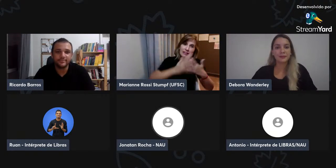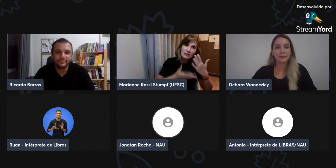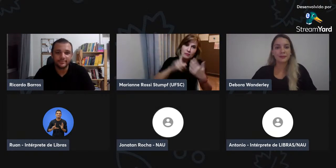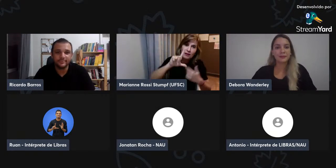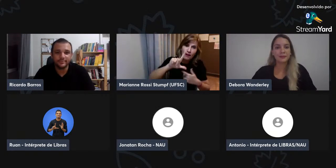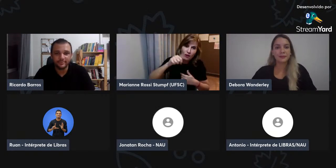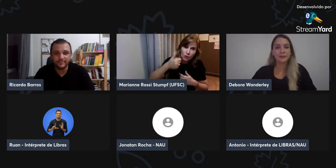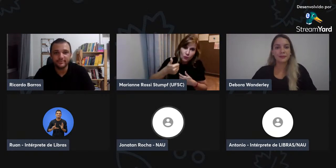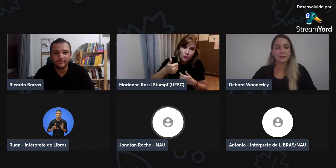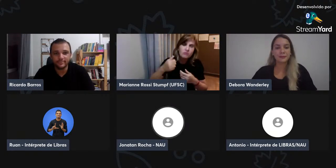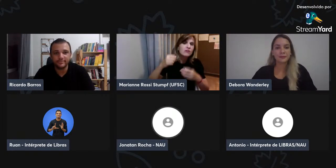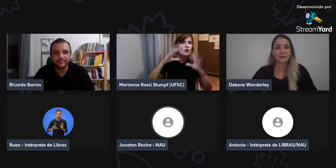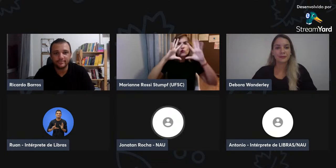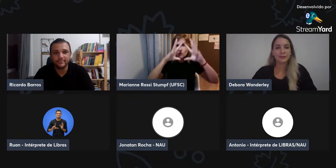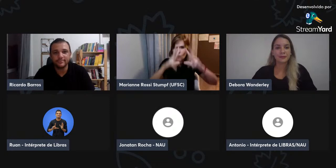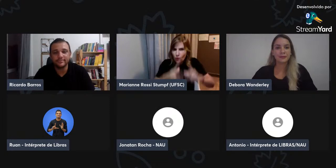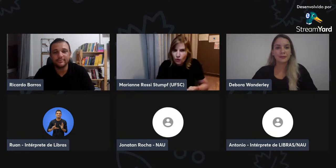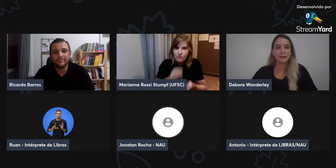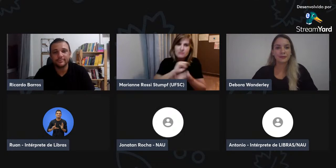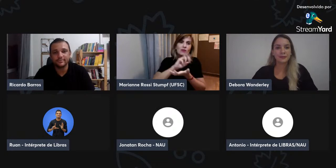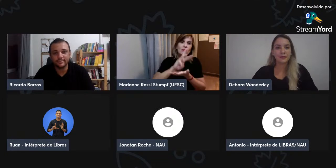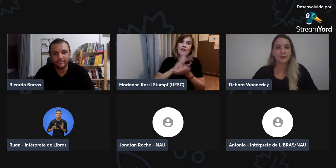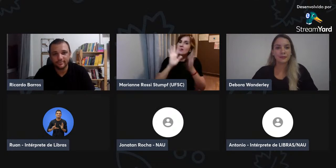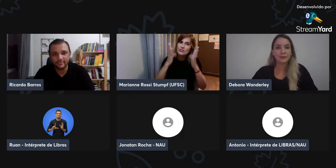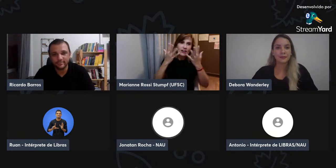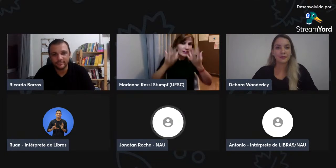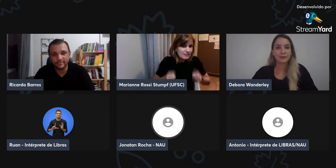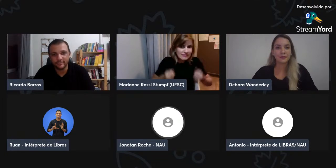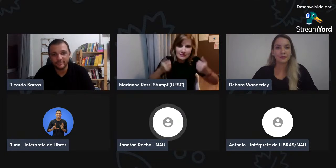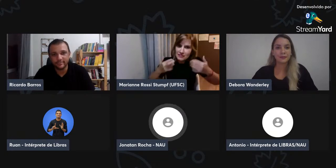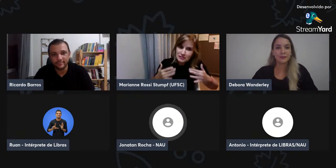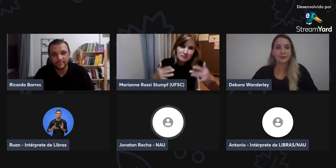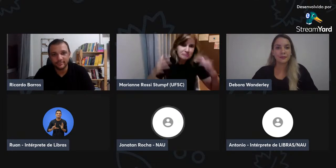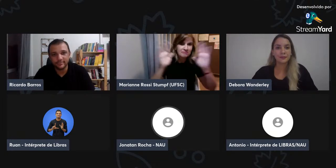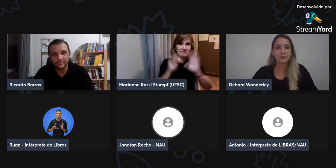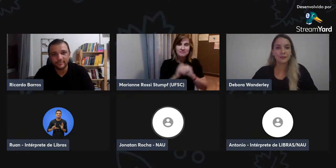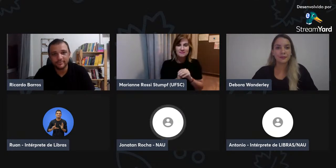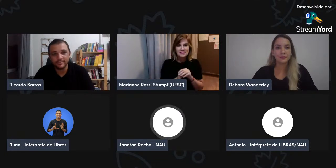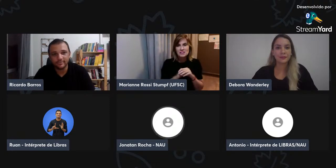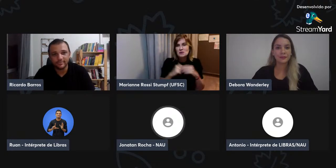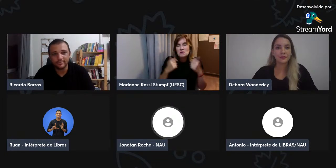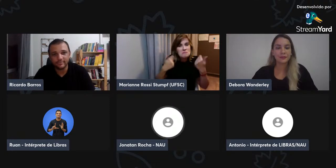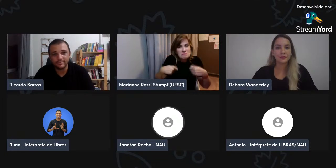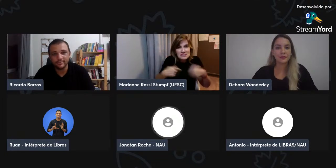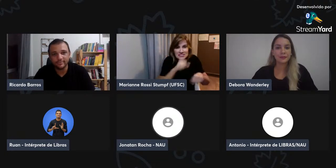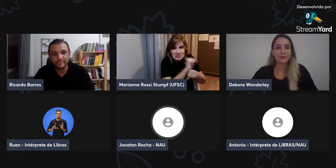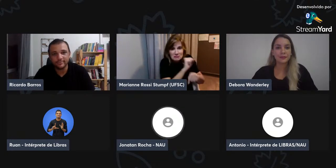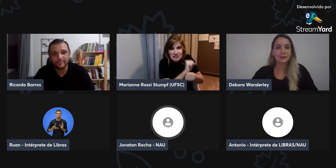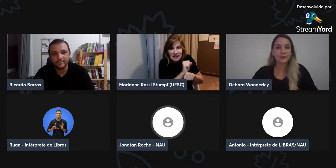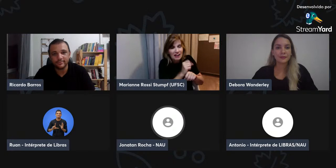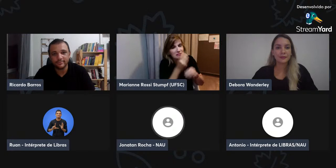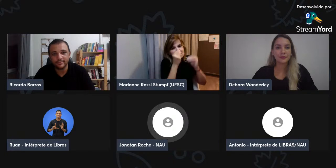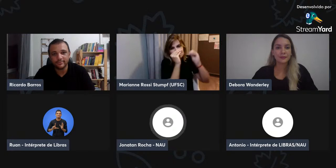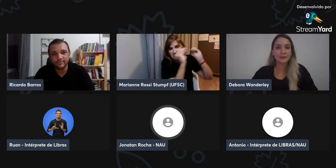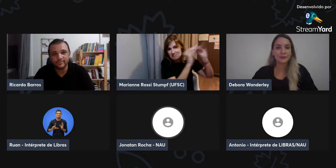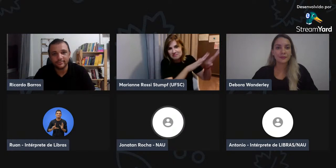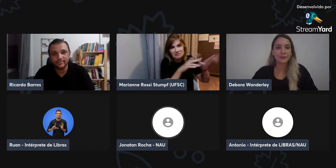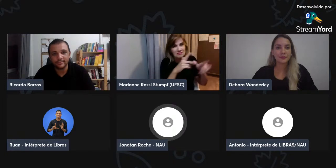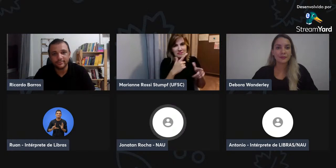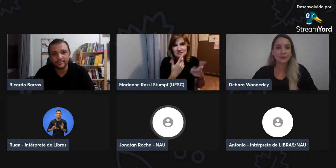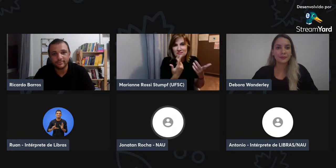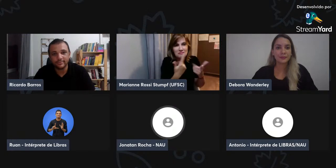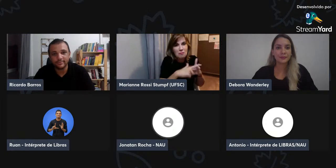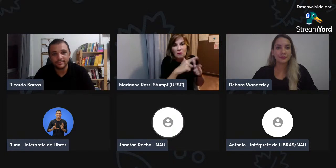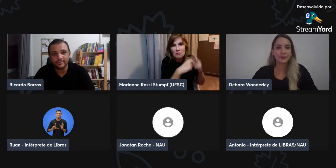já se imprimir o currículo, a libras como a L1, então já se aceitou, então é